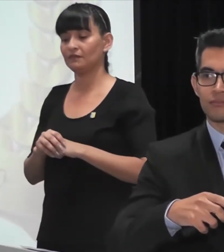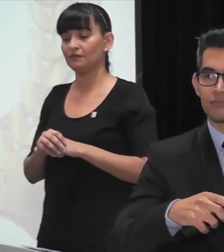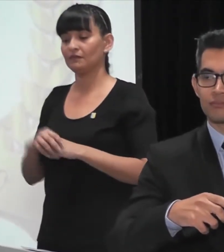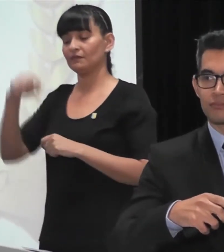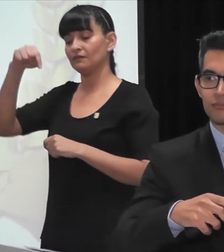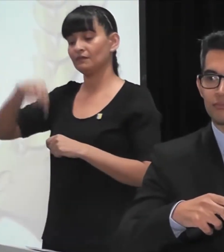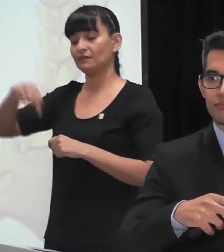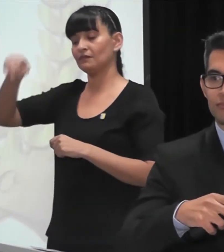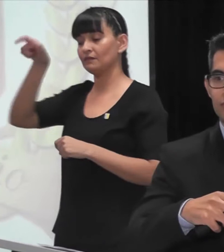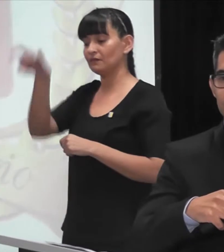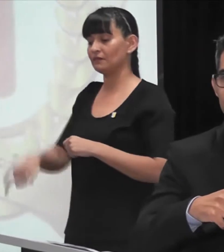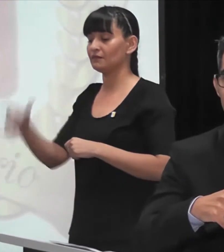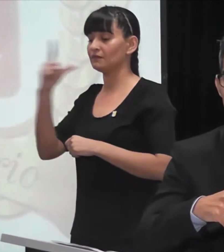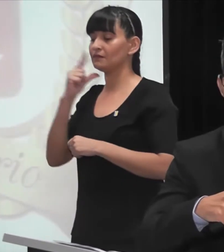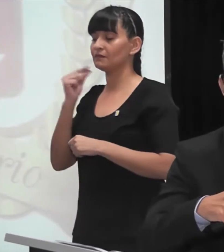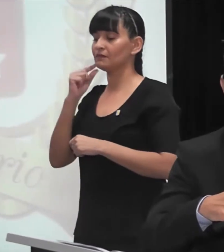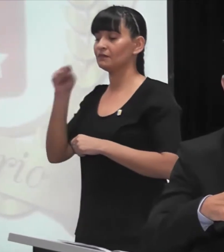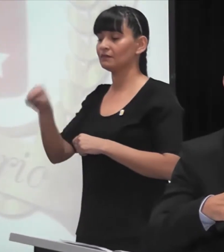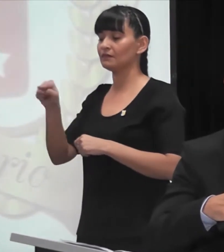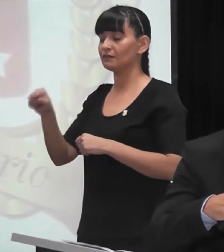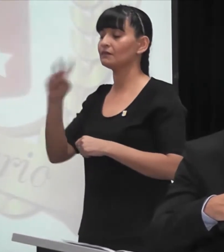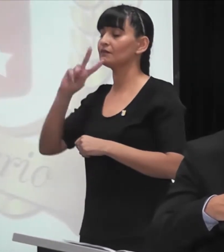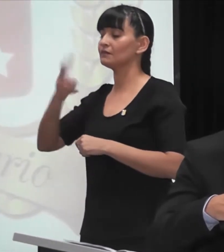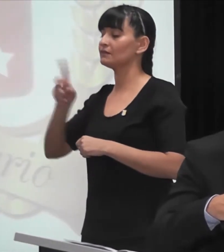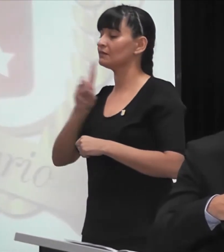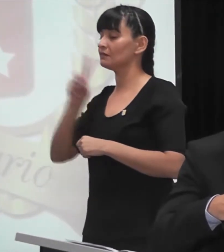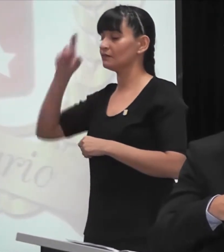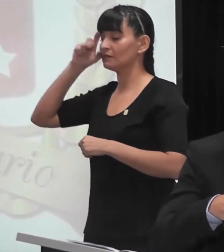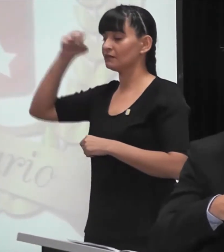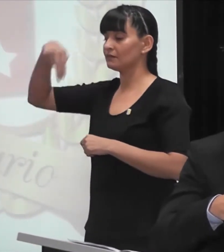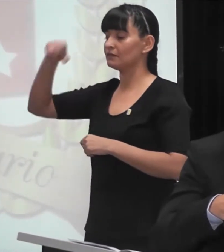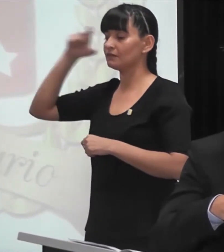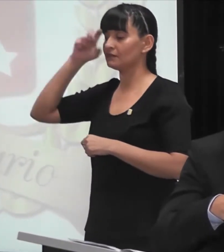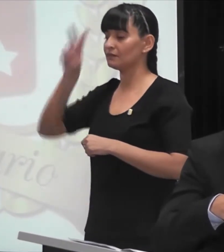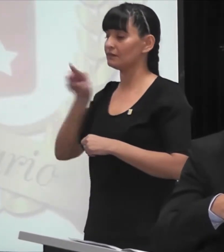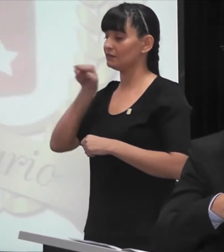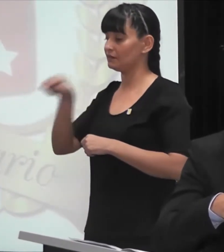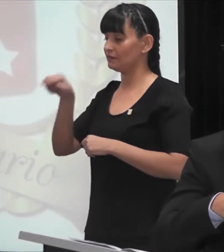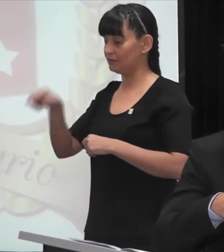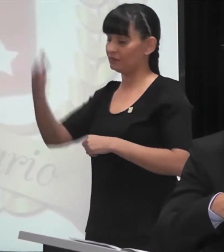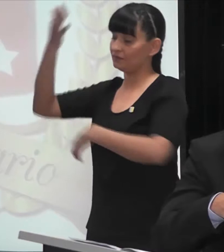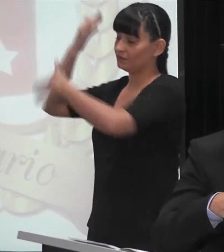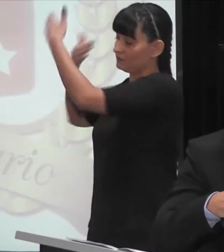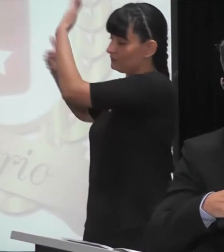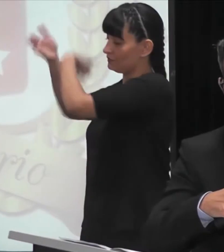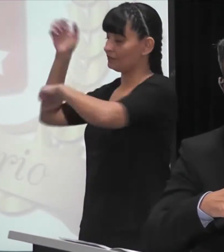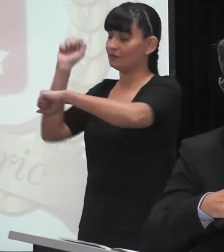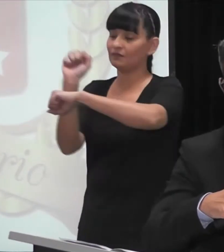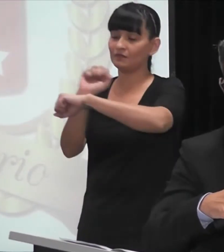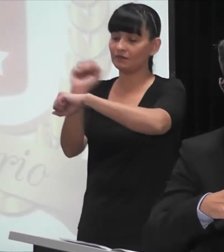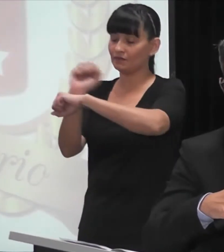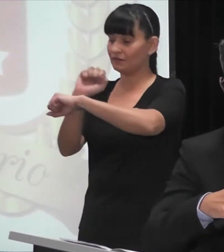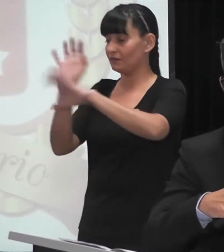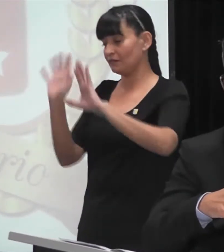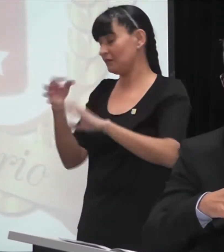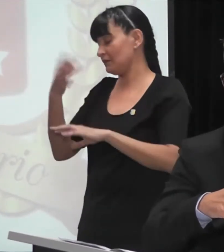Doctor Florencio Teref, quien puso un vehículo a nuestra disposición.